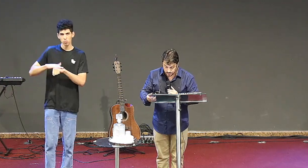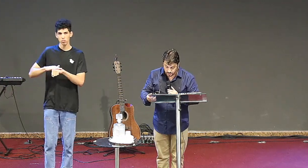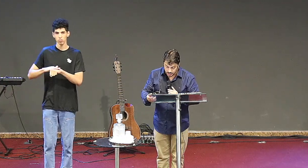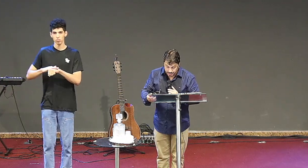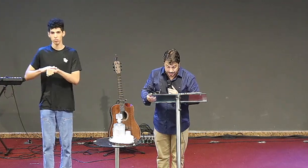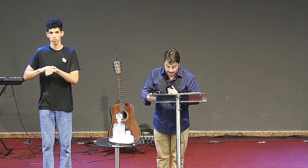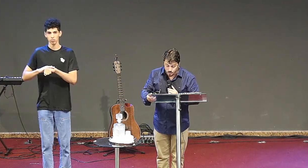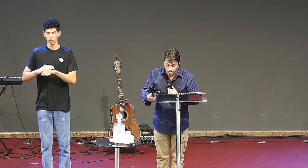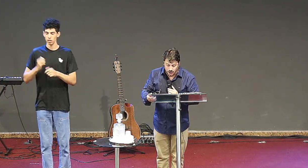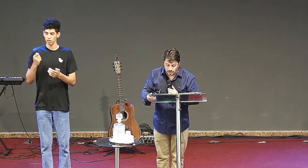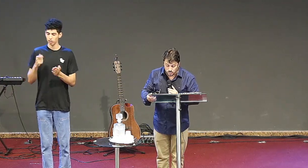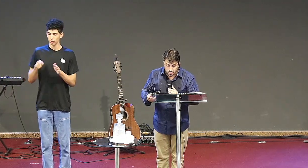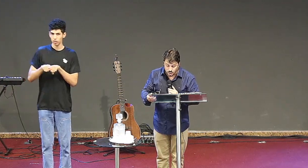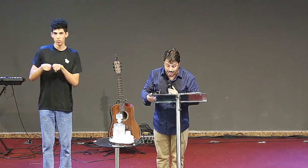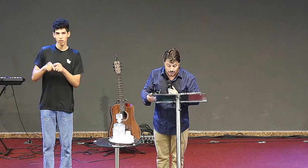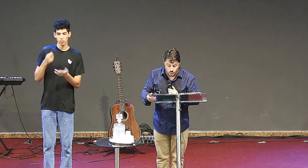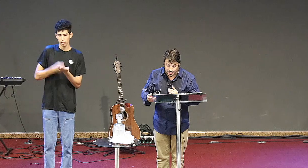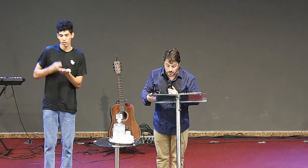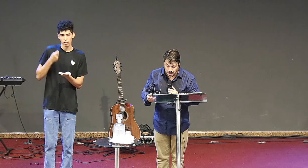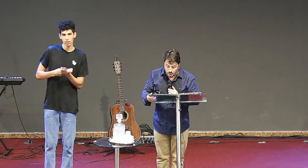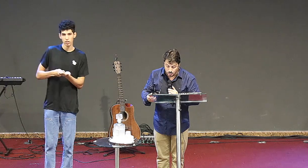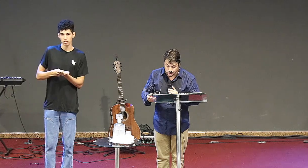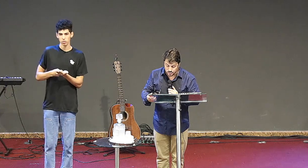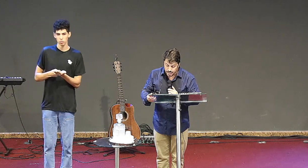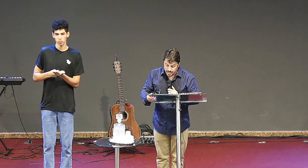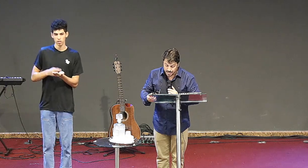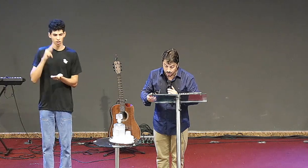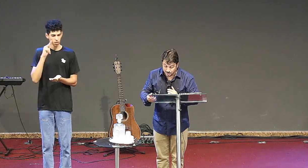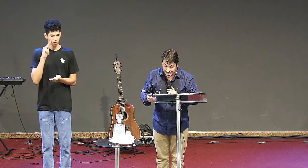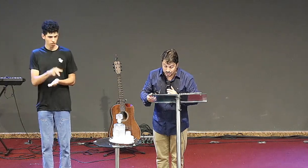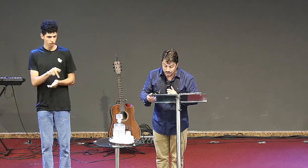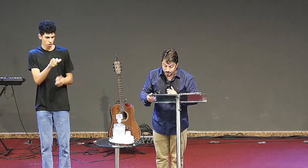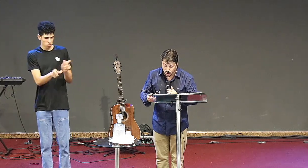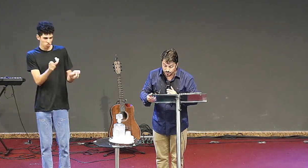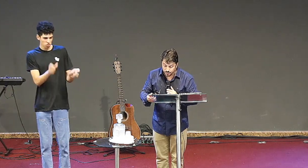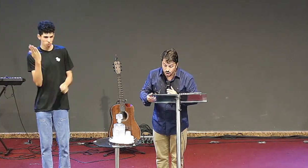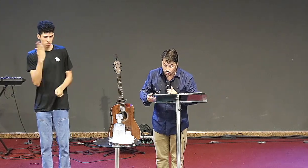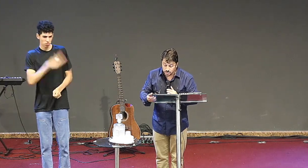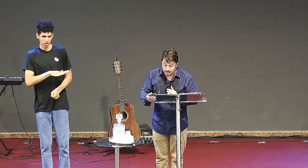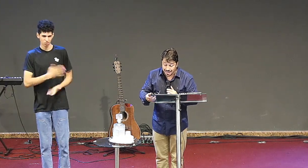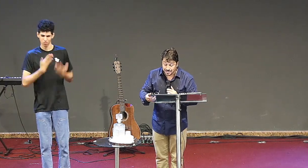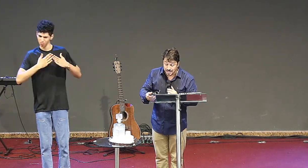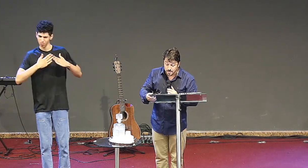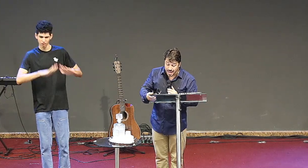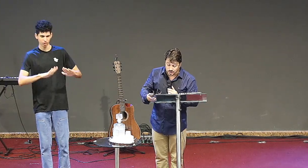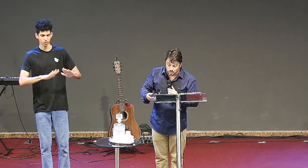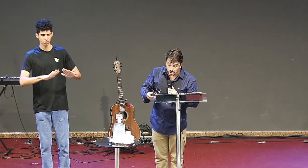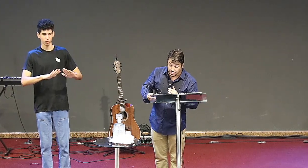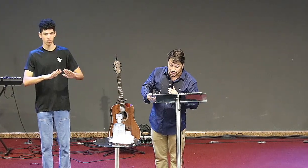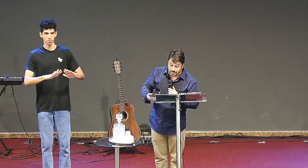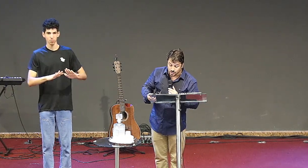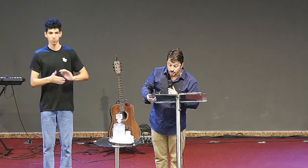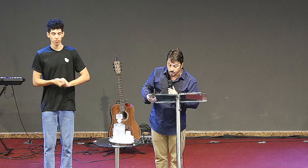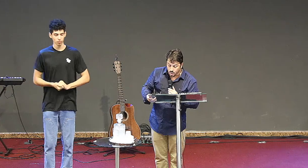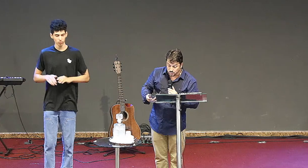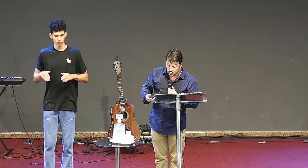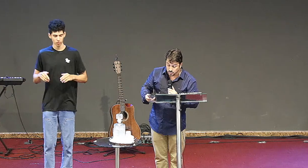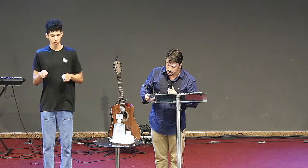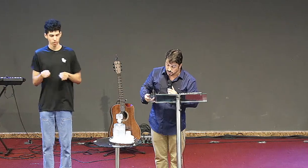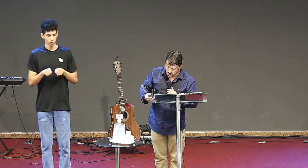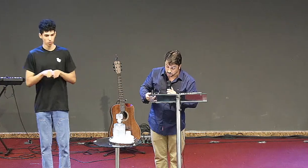E que não podes suportar homens maus, e que puseste à prova os que a si mesmo se declaram